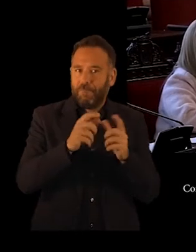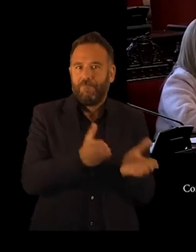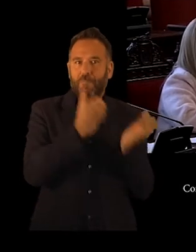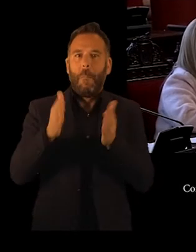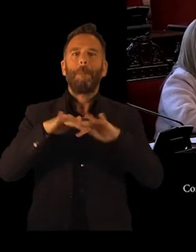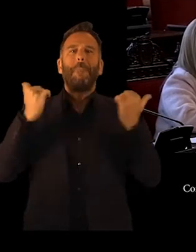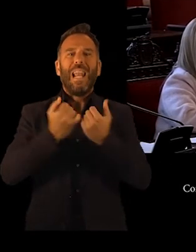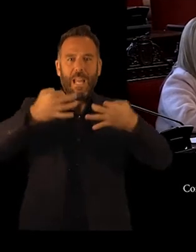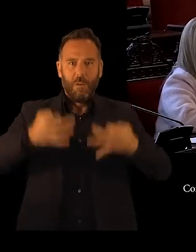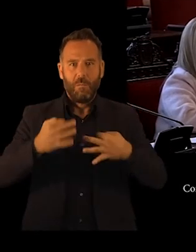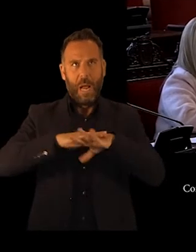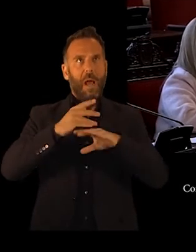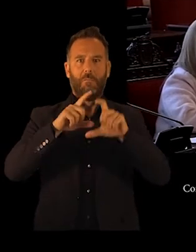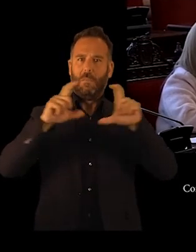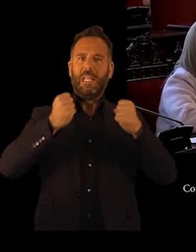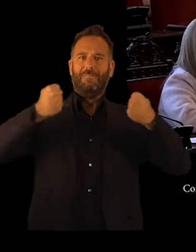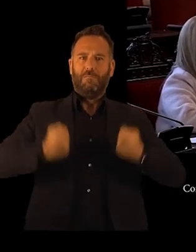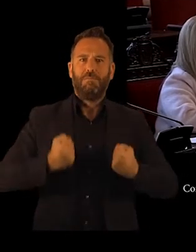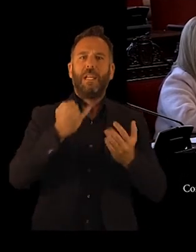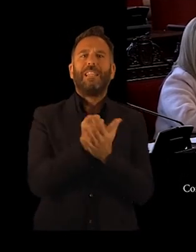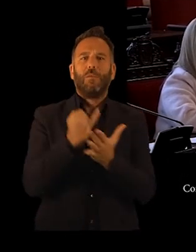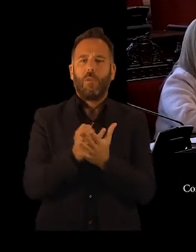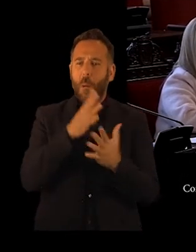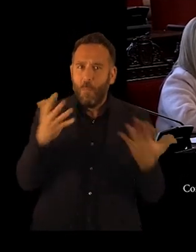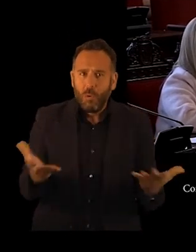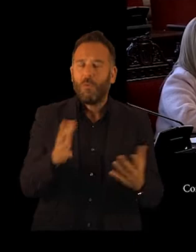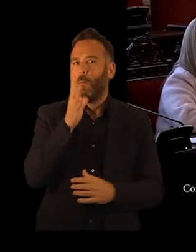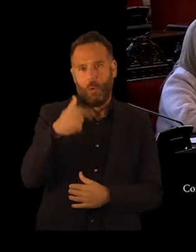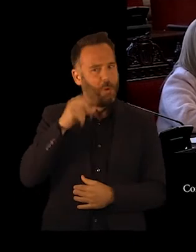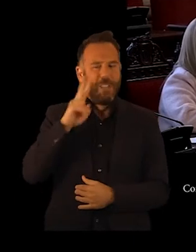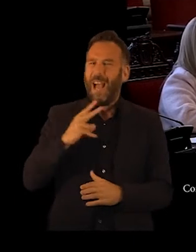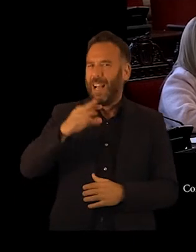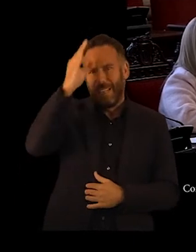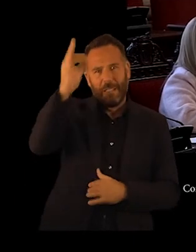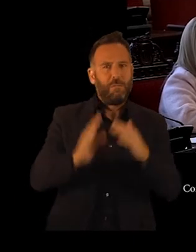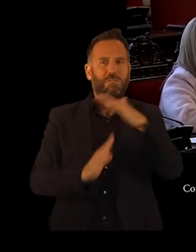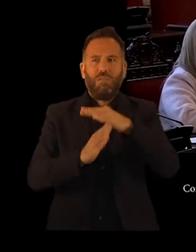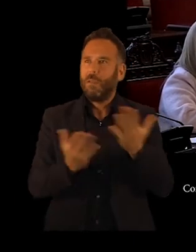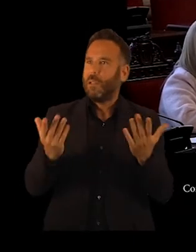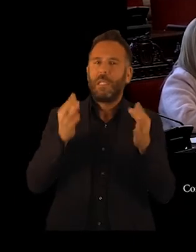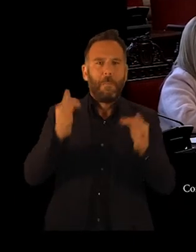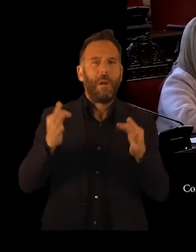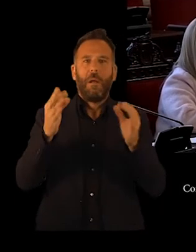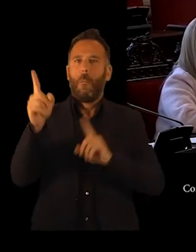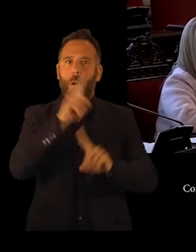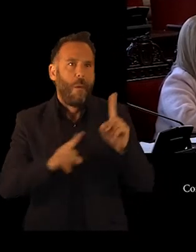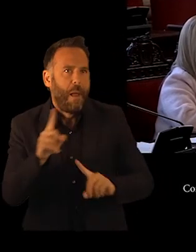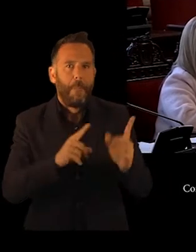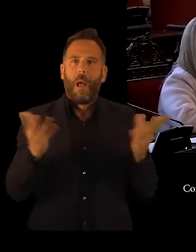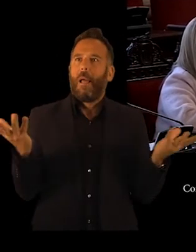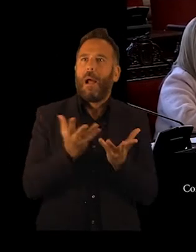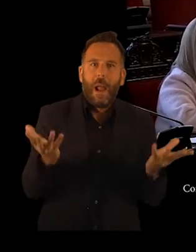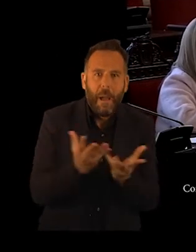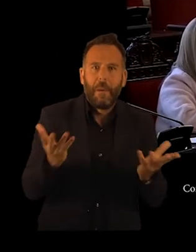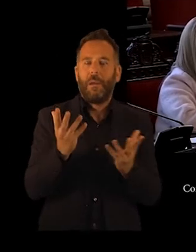institucional. Porque entendemos que ya está bien. No es la primera vez que aquí se habla del problema tan gravísimo